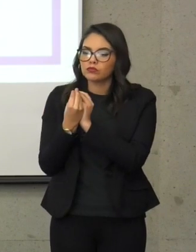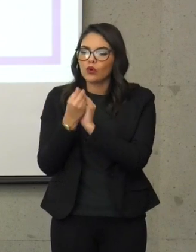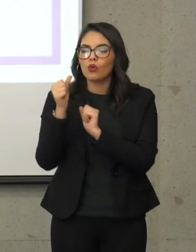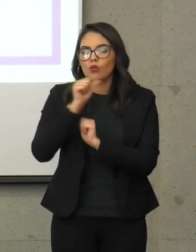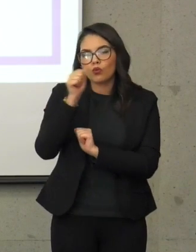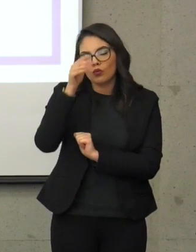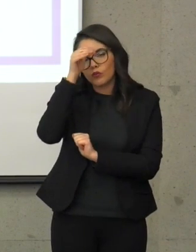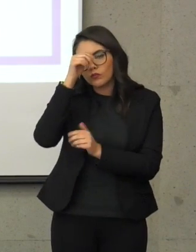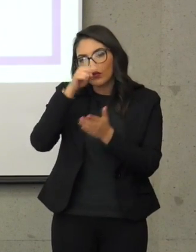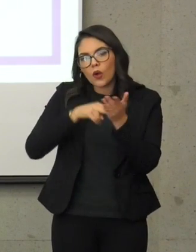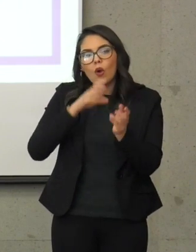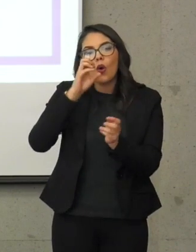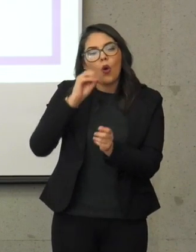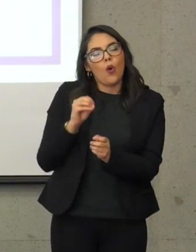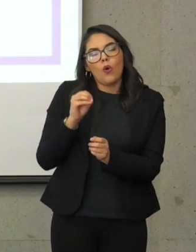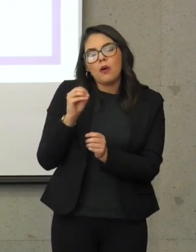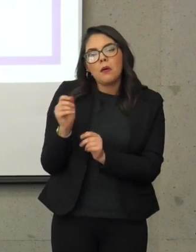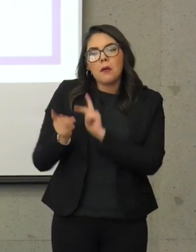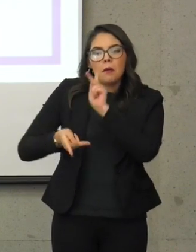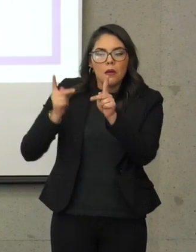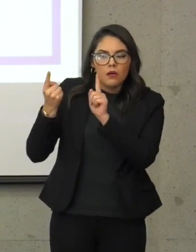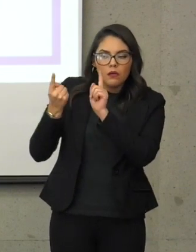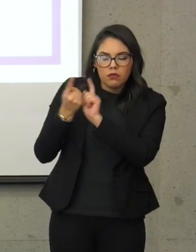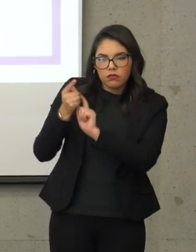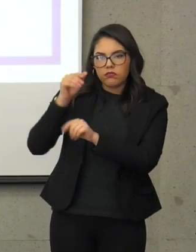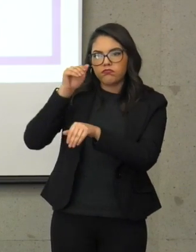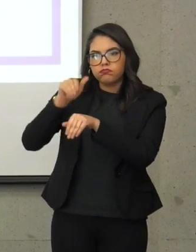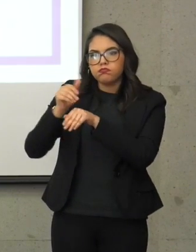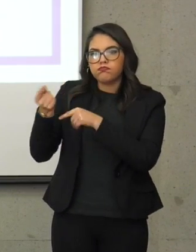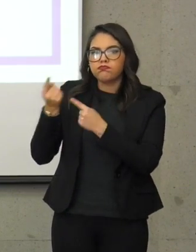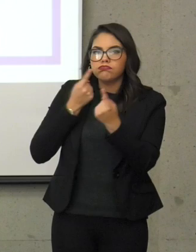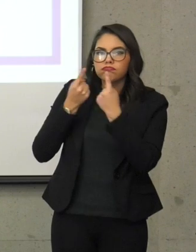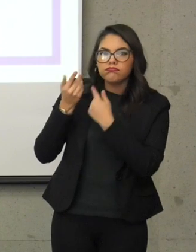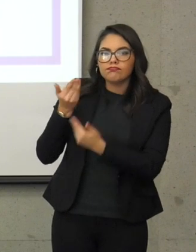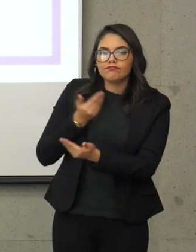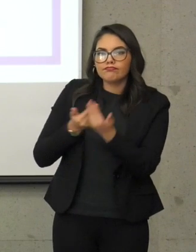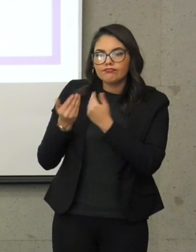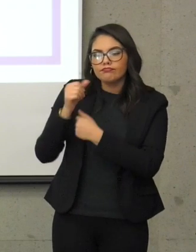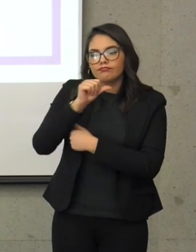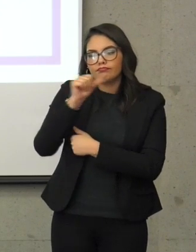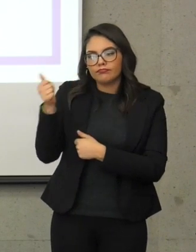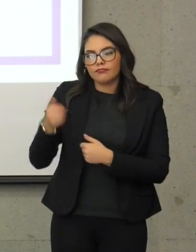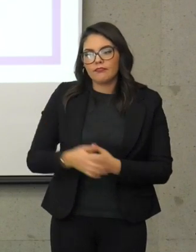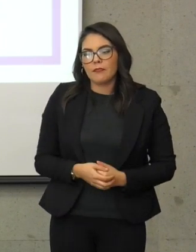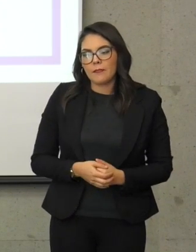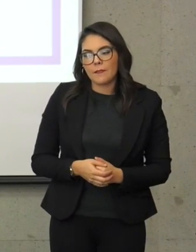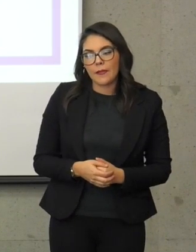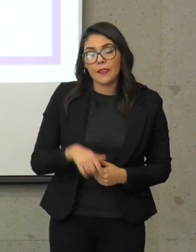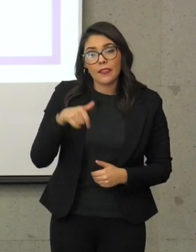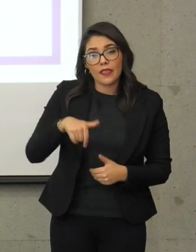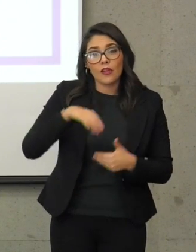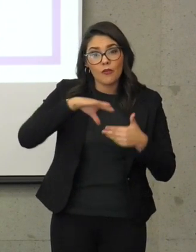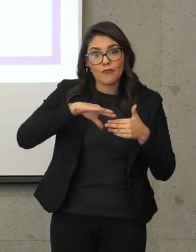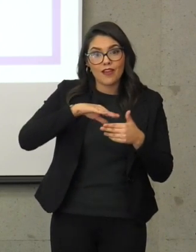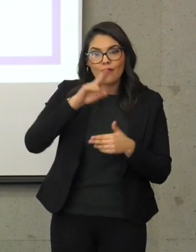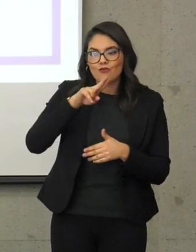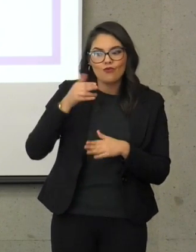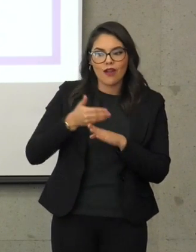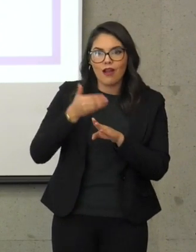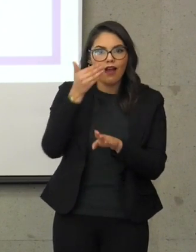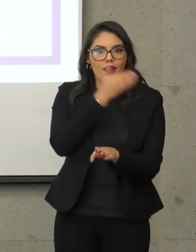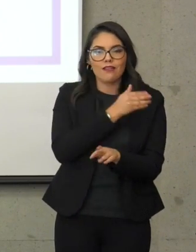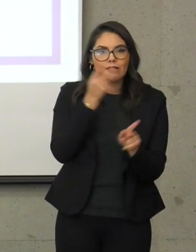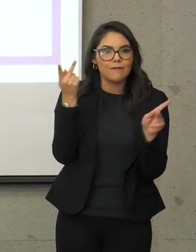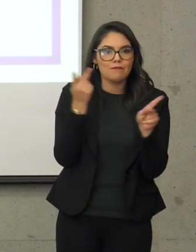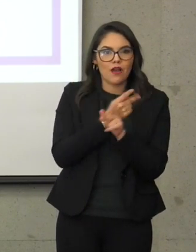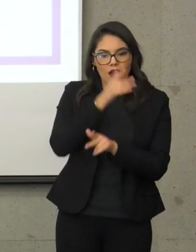Nunca lo habíamos tenido, eso es muy importante. La Comisión nunca había firmado un convenio con ningún